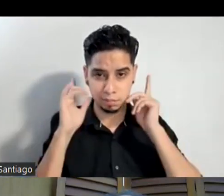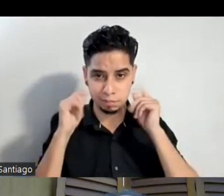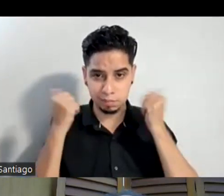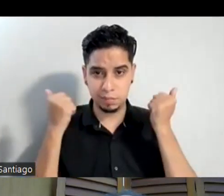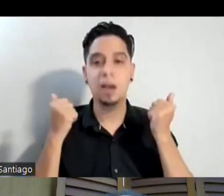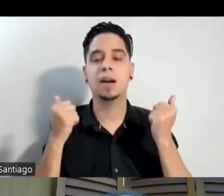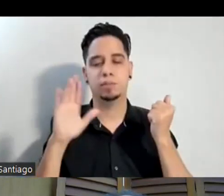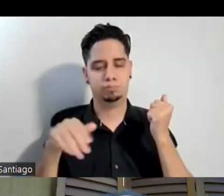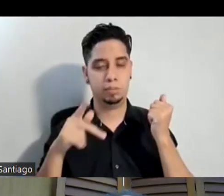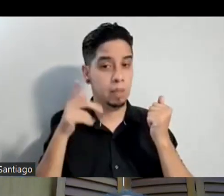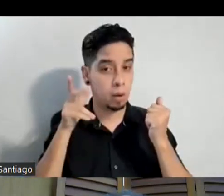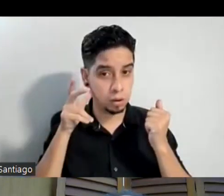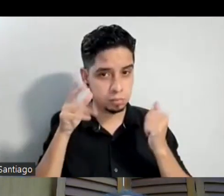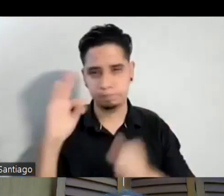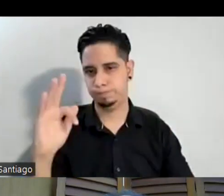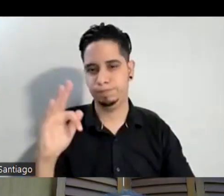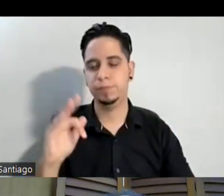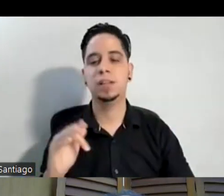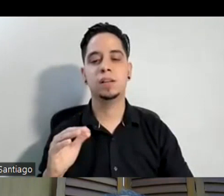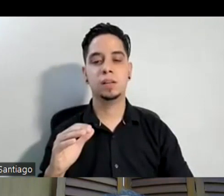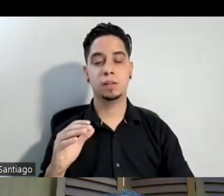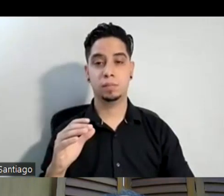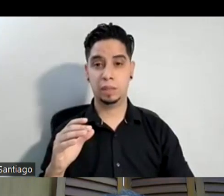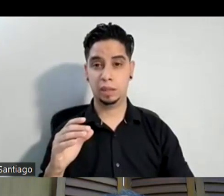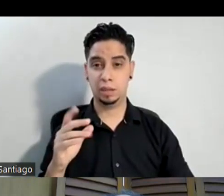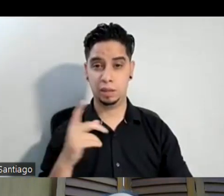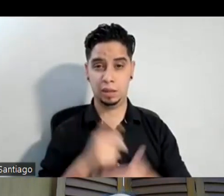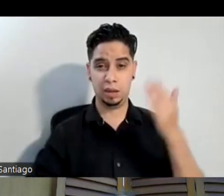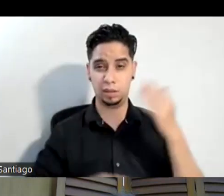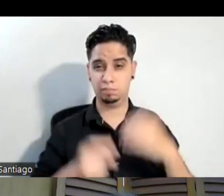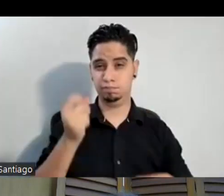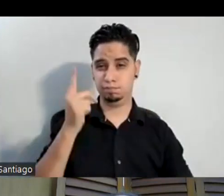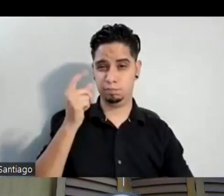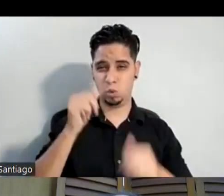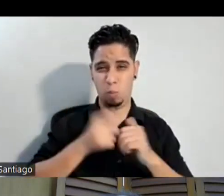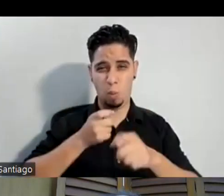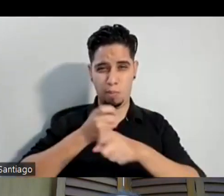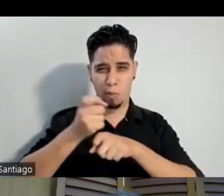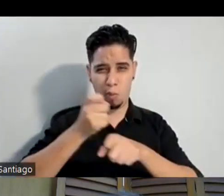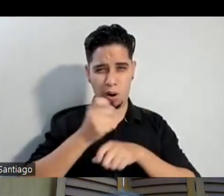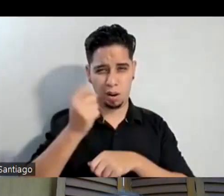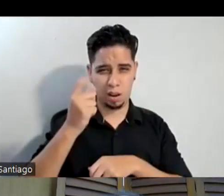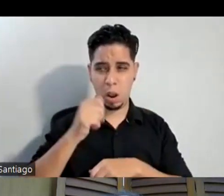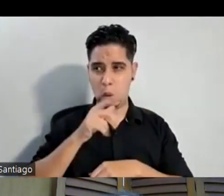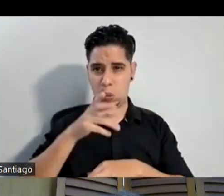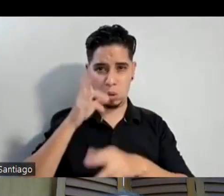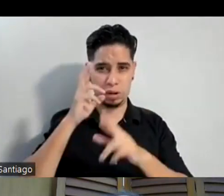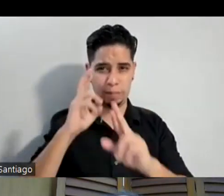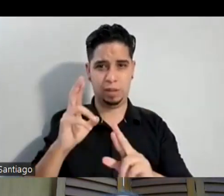pues lo que me daba miedo era que se fuese a malinterpretar que se diera como una burla o como una falta de respeto pero no todos los